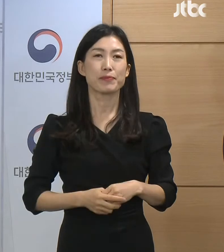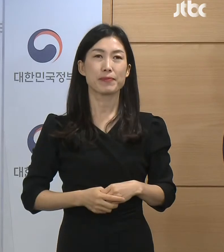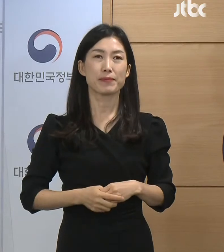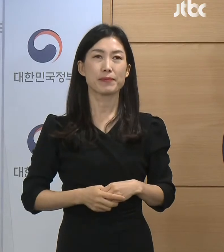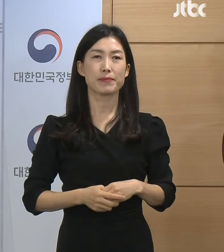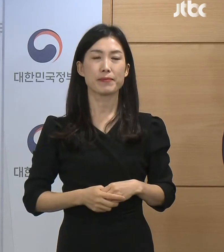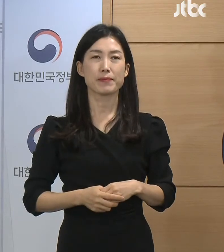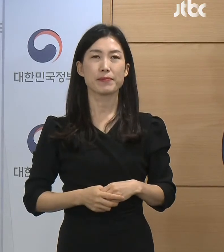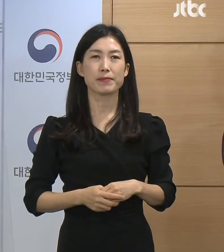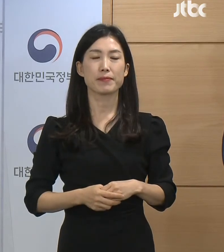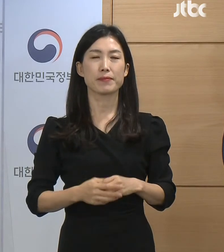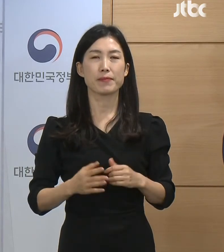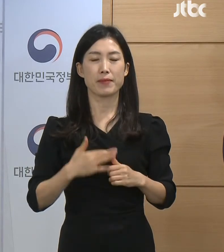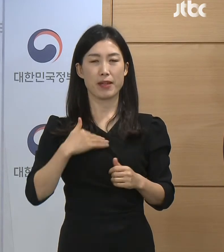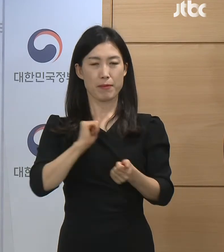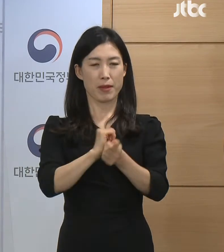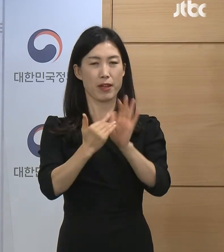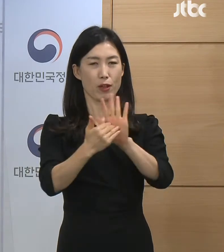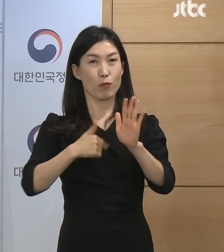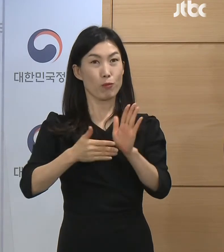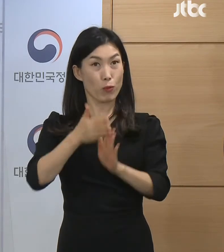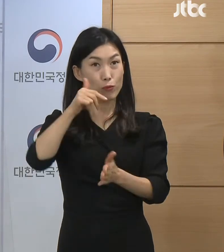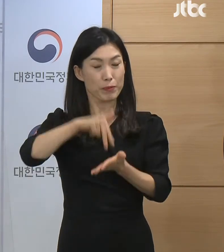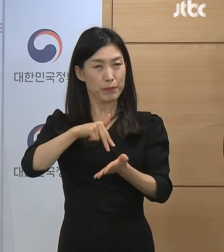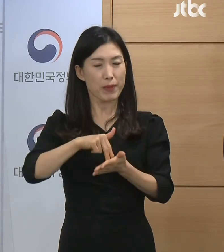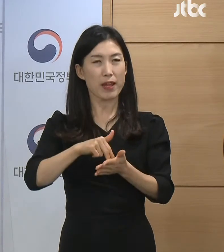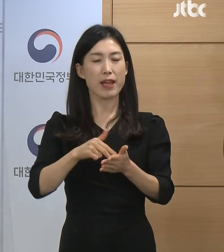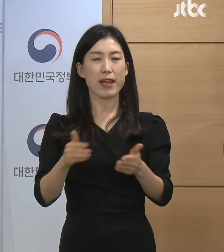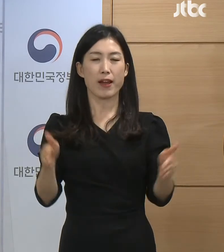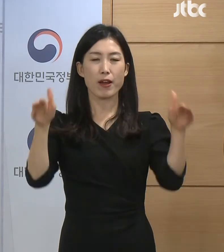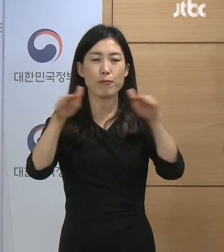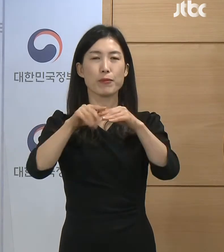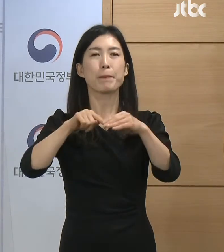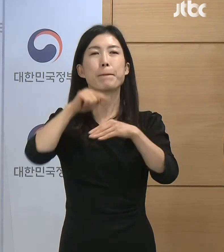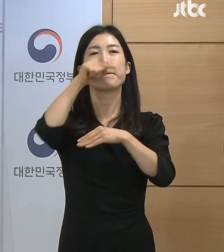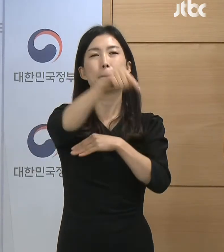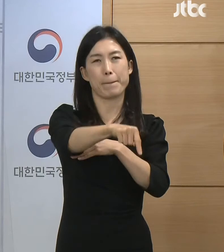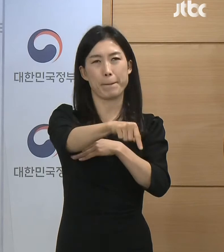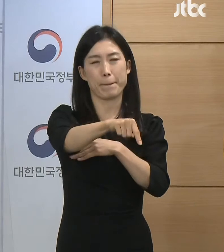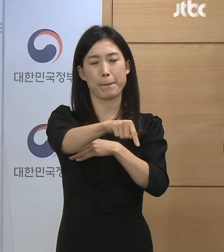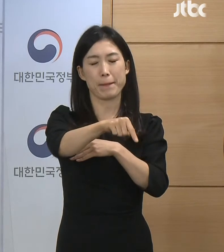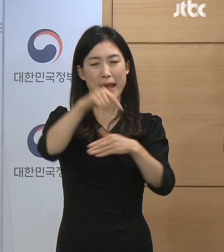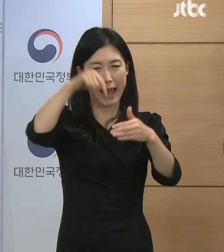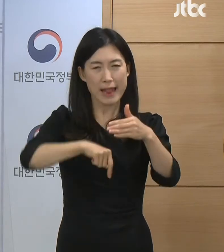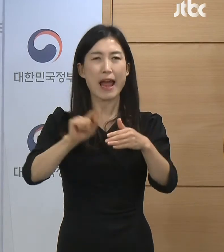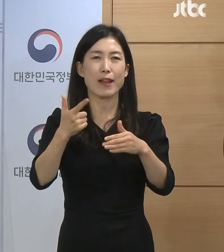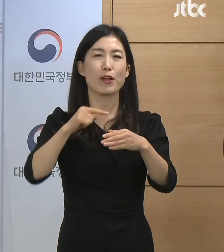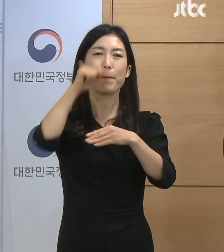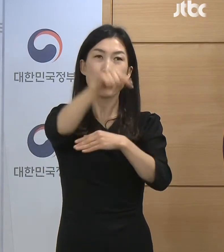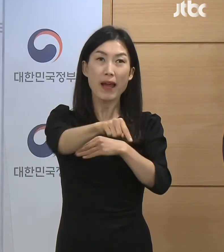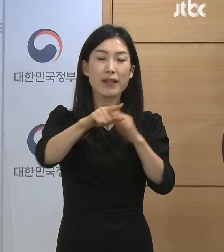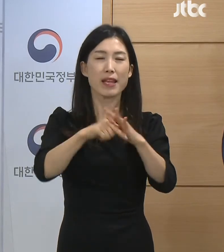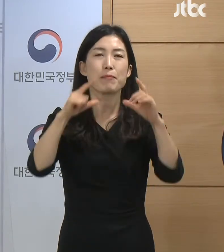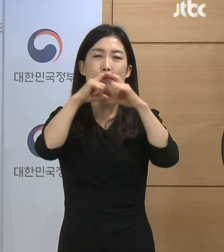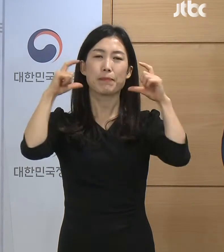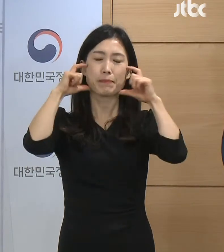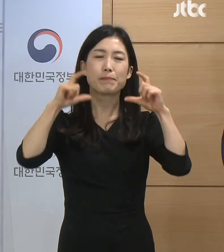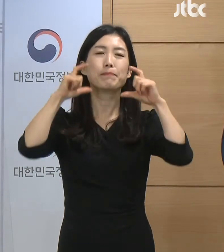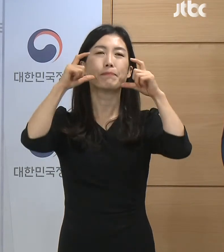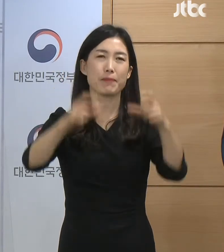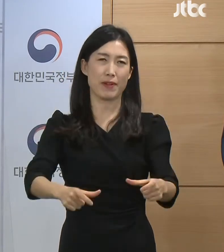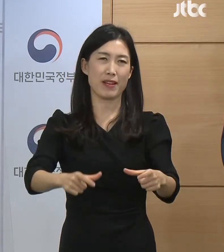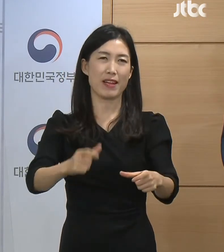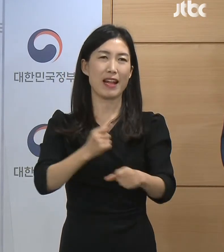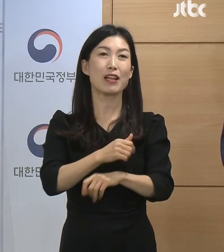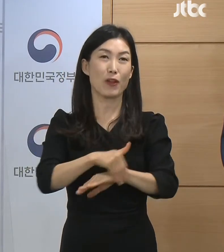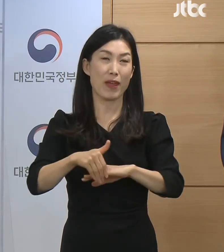방역당국의 실외 마스크 착용 자율 전환 방안에 대해서 말씀드리겠습니다. 9월 26일